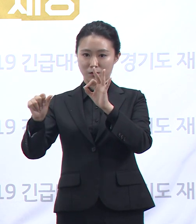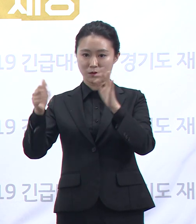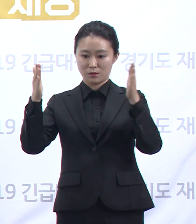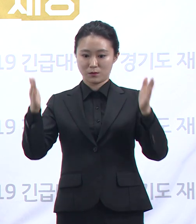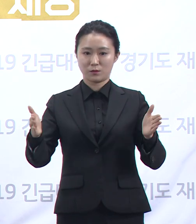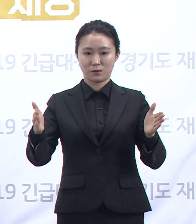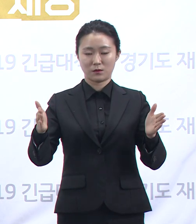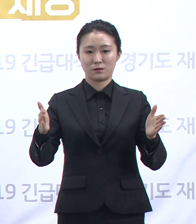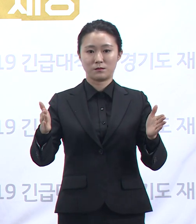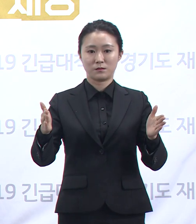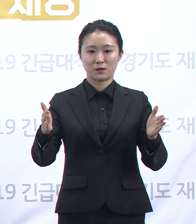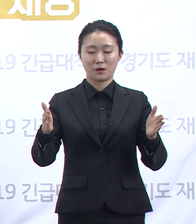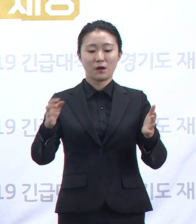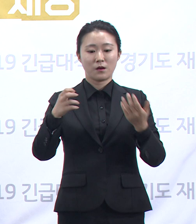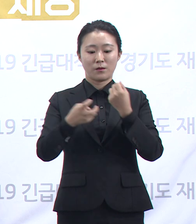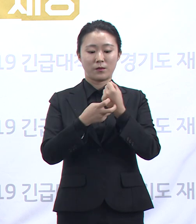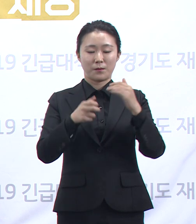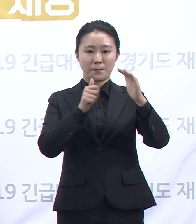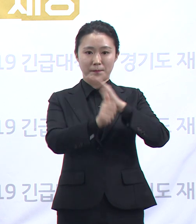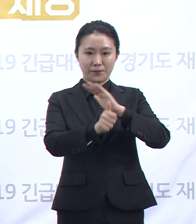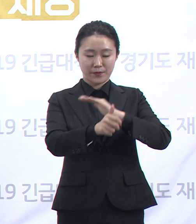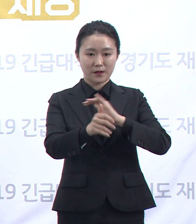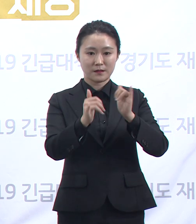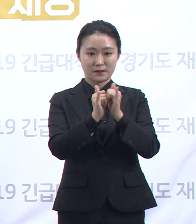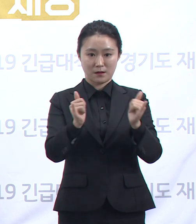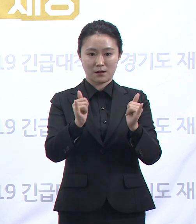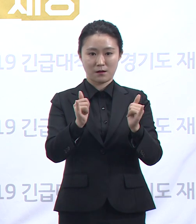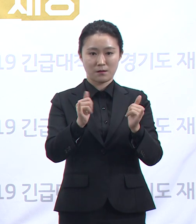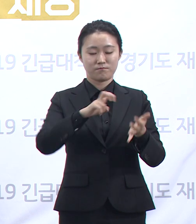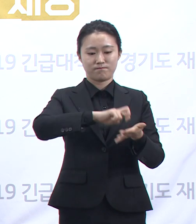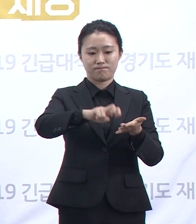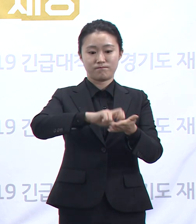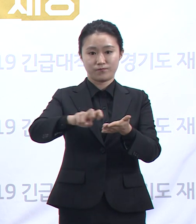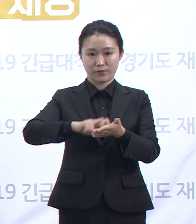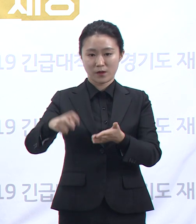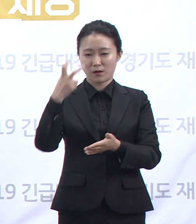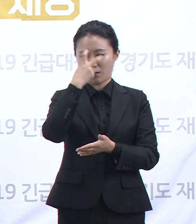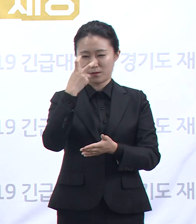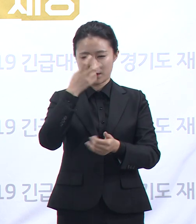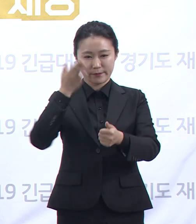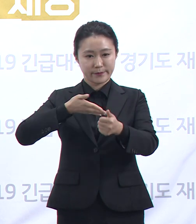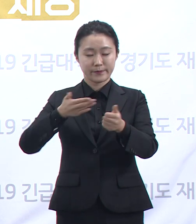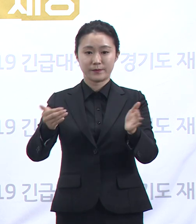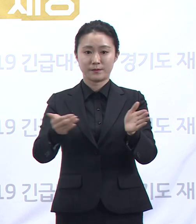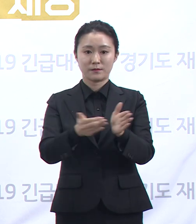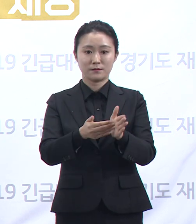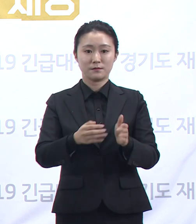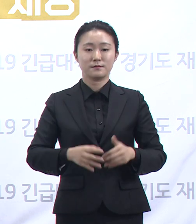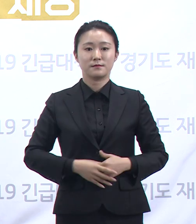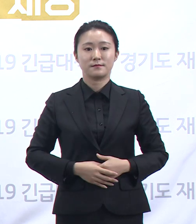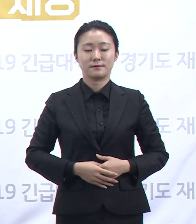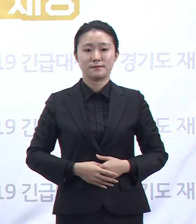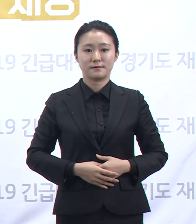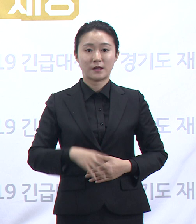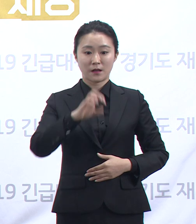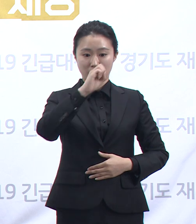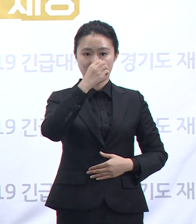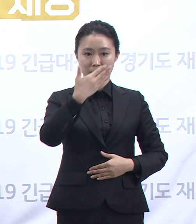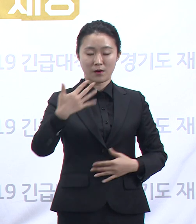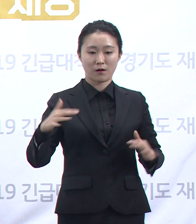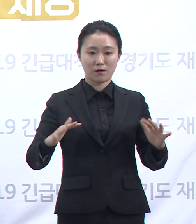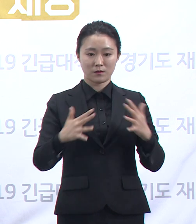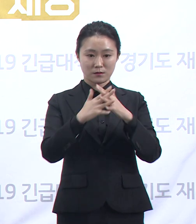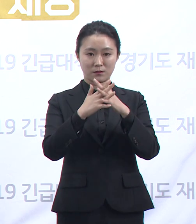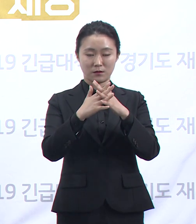보건소에서 검사를 받을 수 있도록 안전문자를 발송하였습니다. 양평군 건설업 근로자 관련